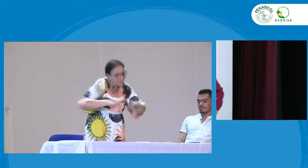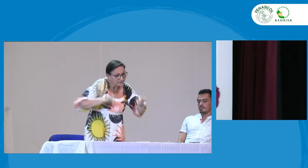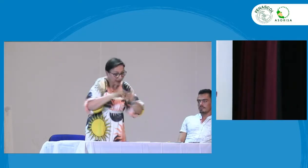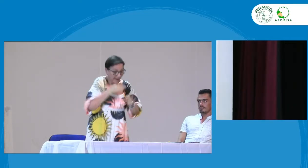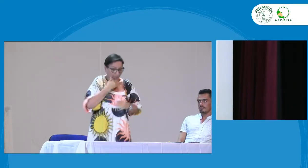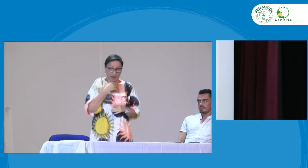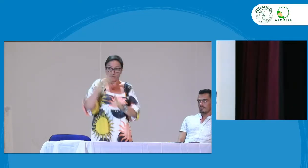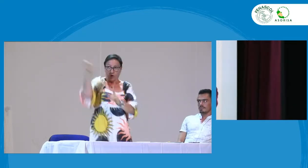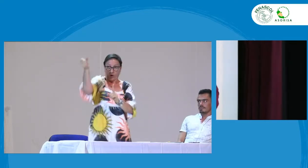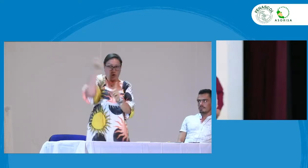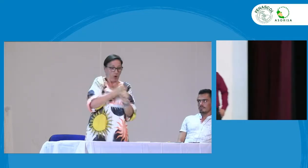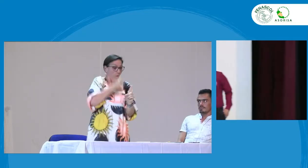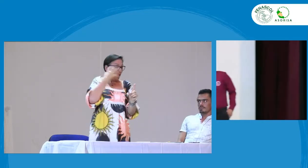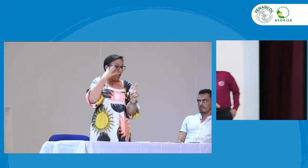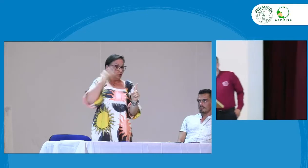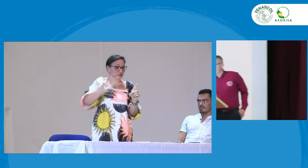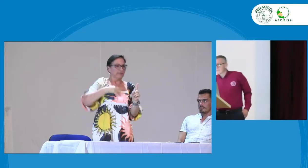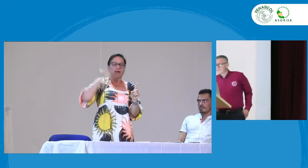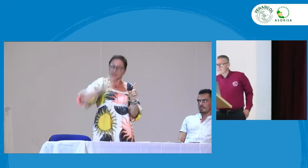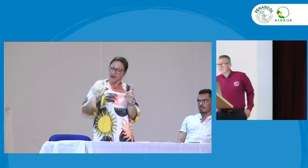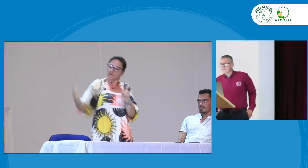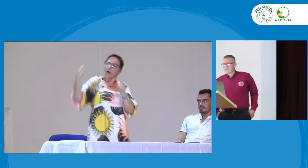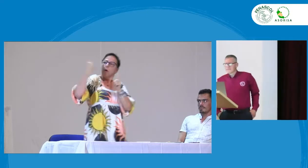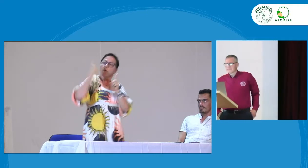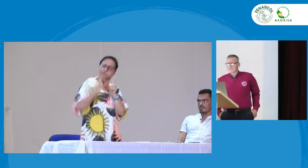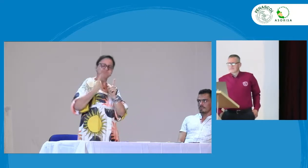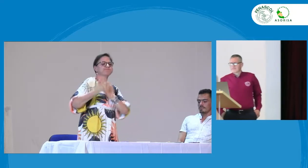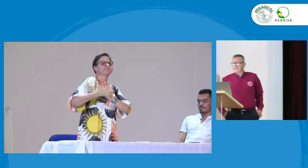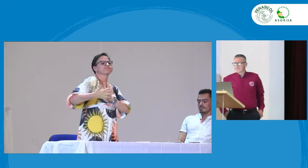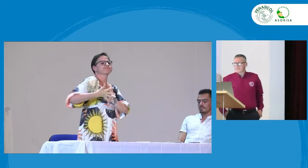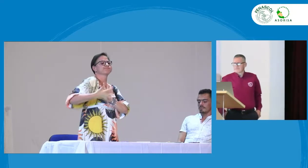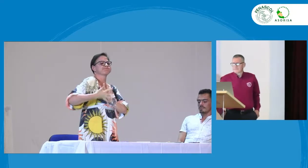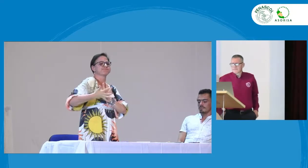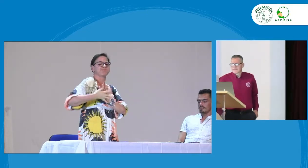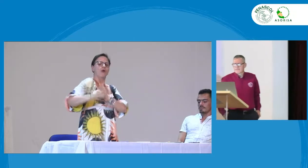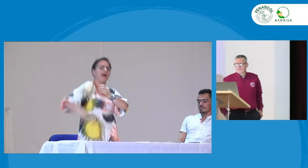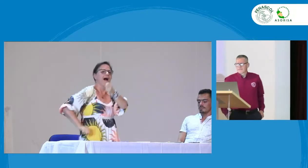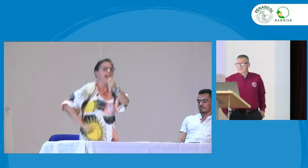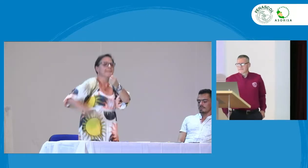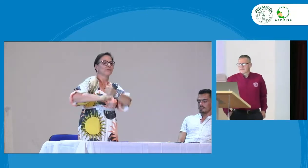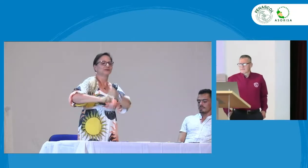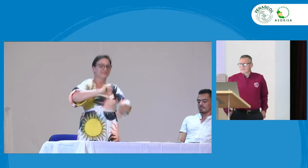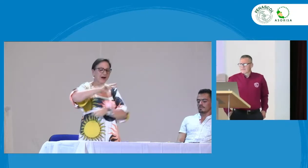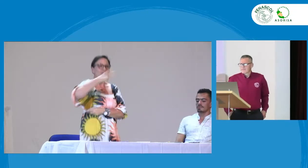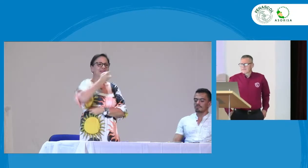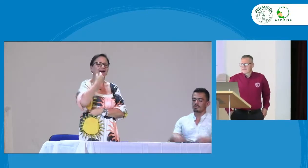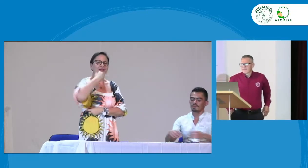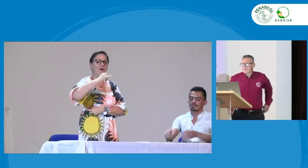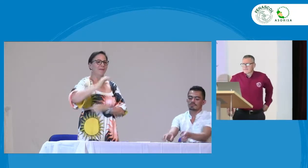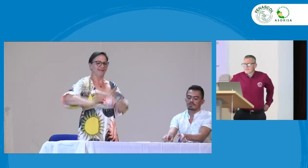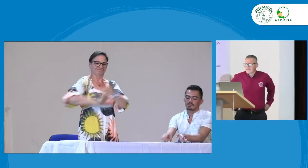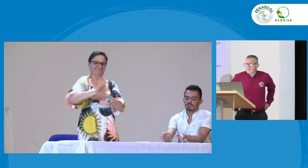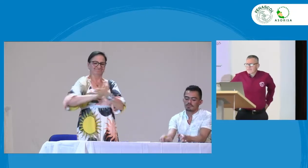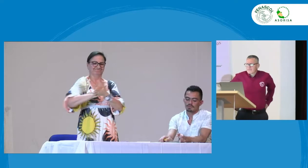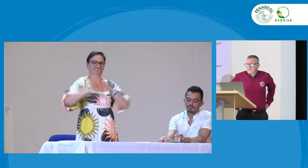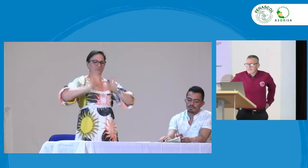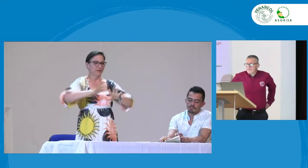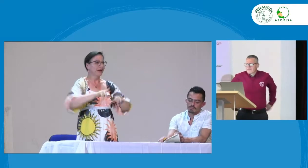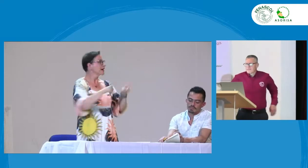reconocemos que su segunda lengua es el español, pero se le debe dar la misma oportunidad y sobre todo tener en cuenta